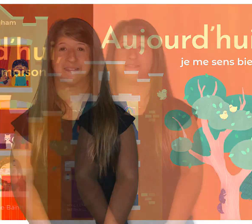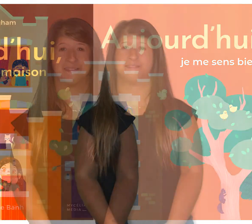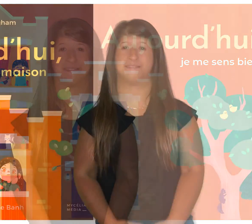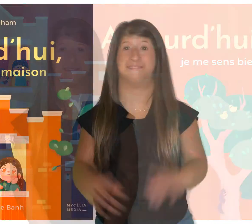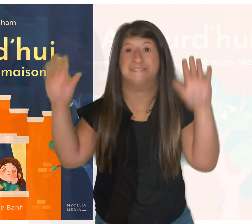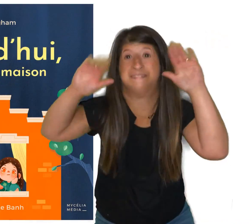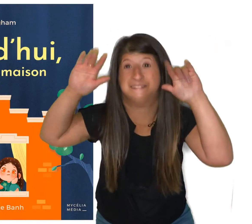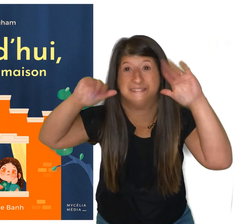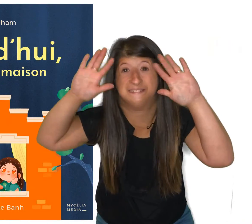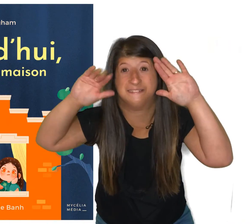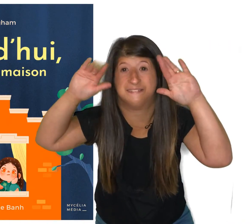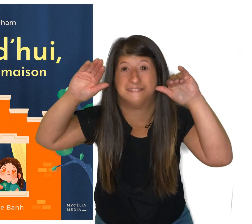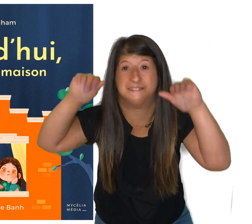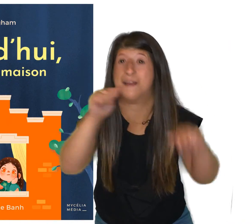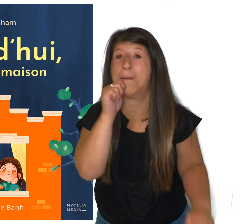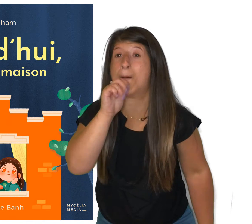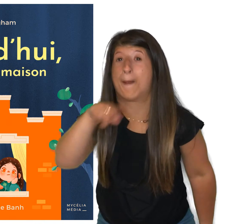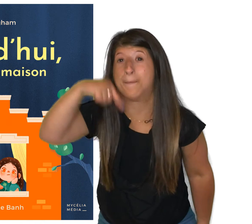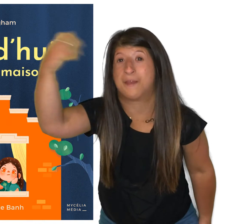au revoir, à la prochaine.